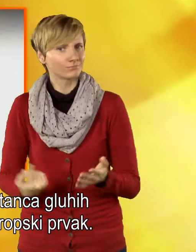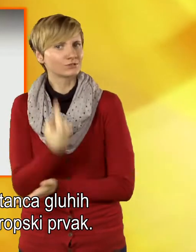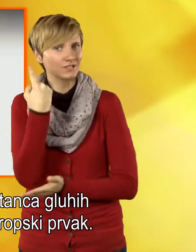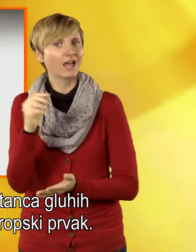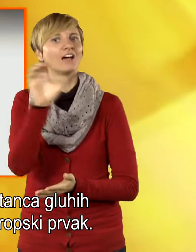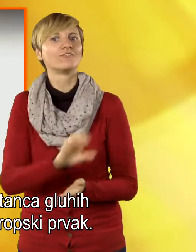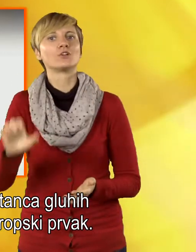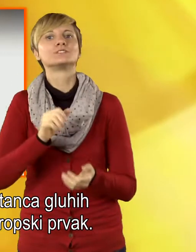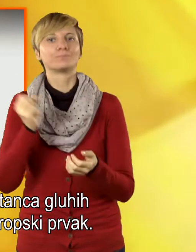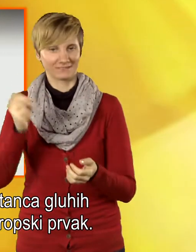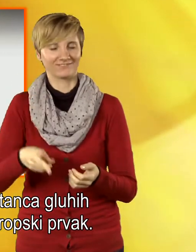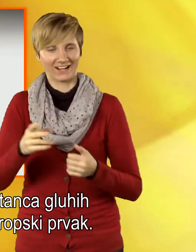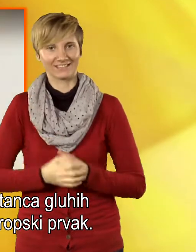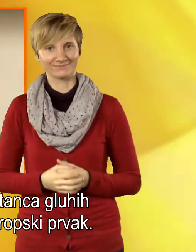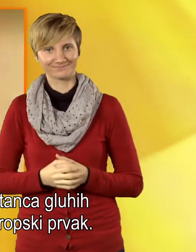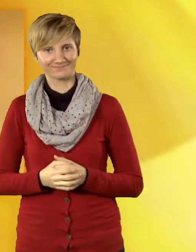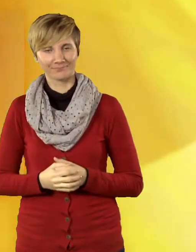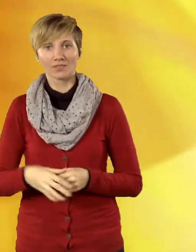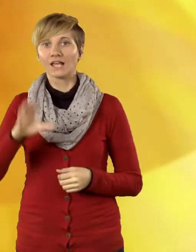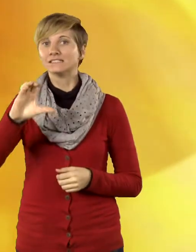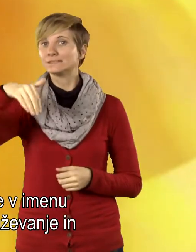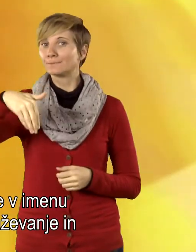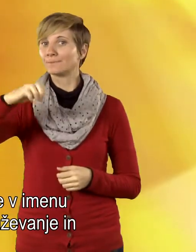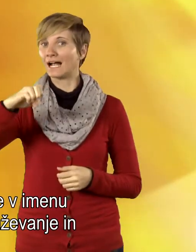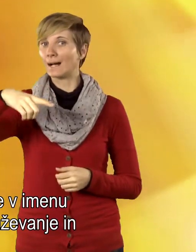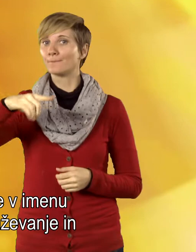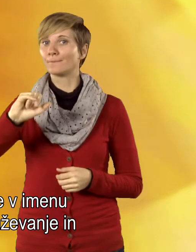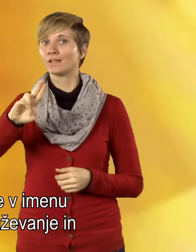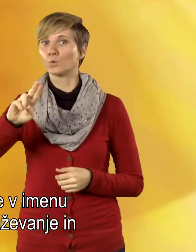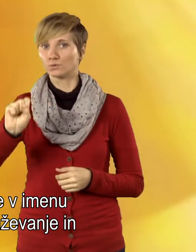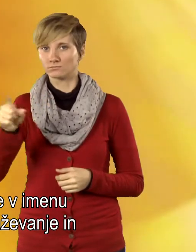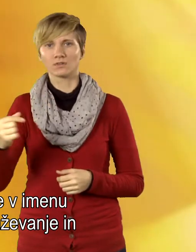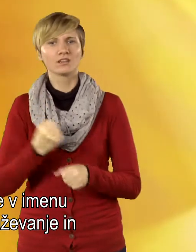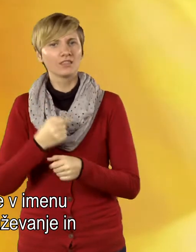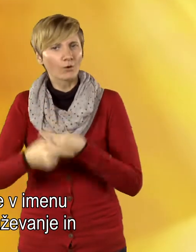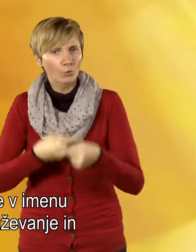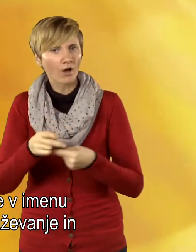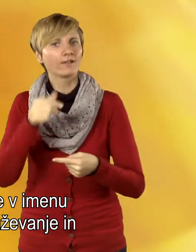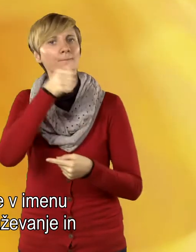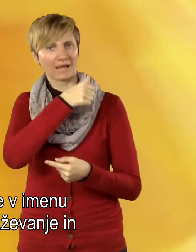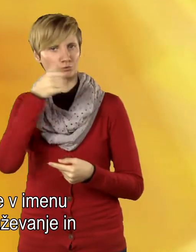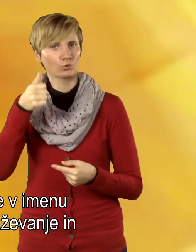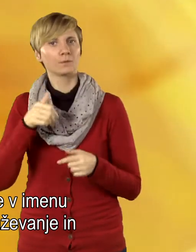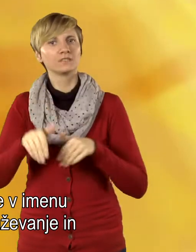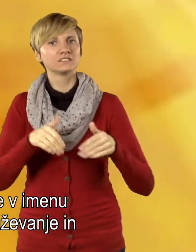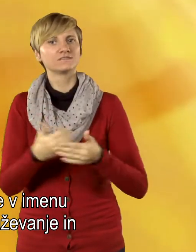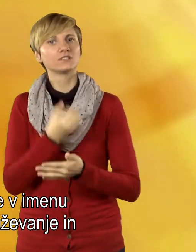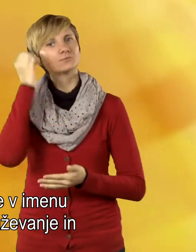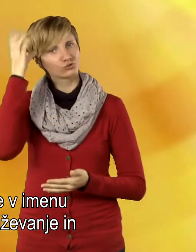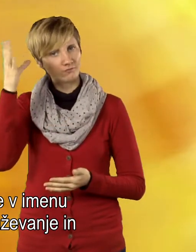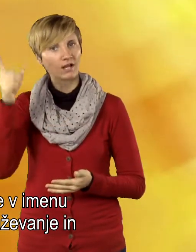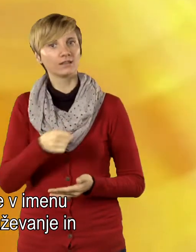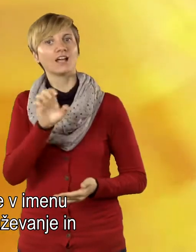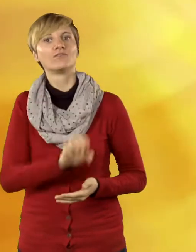Slovenije je postala Evropski prvak. Cmepius, ki deluje v imenu Ministrstva za izobraževanje in Evropske